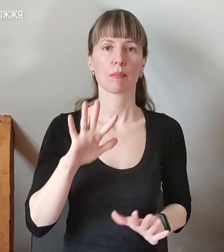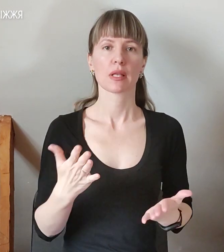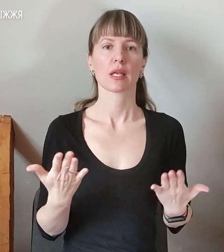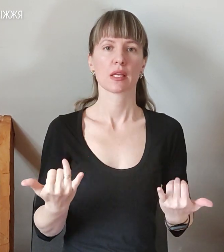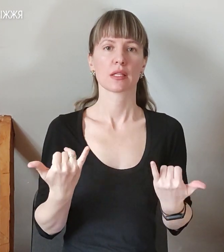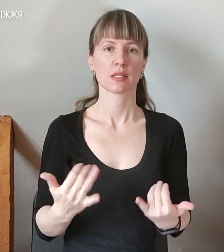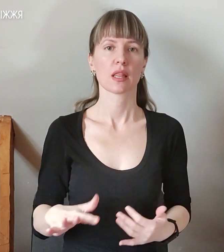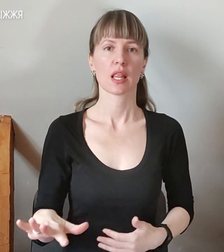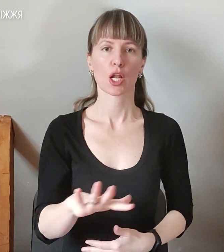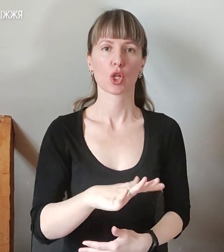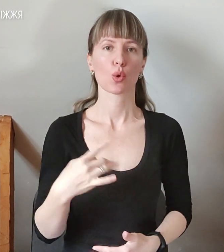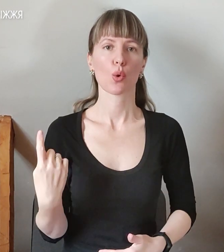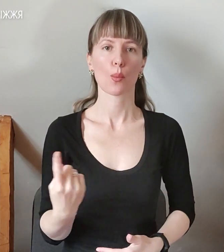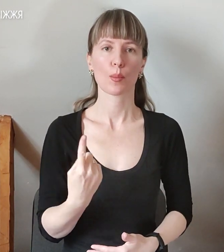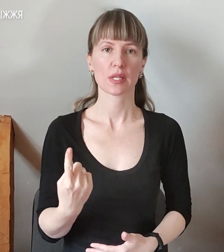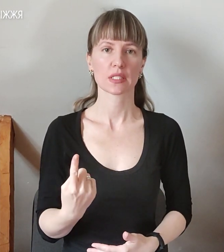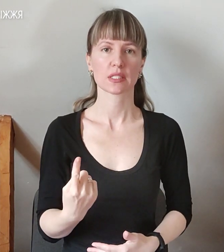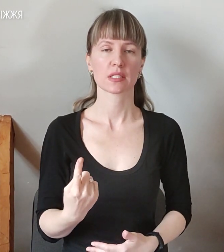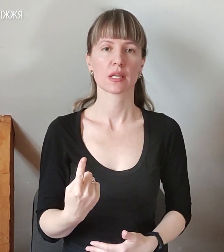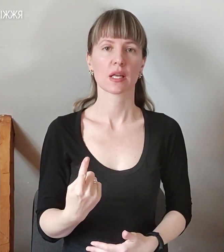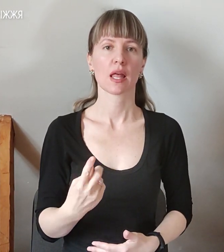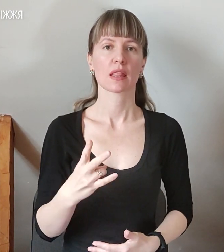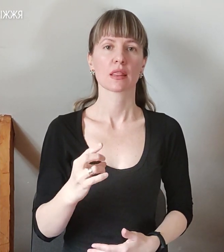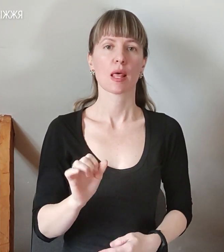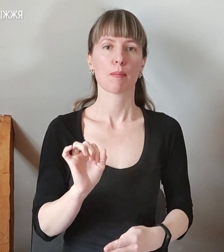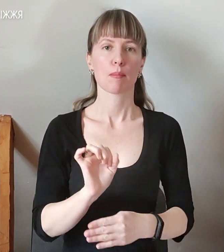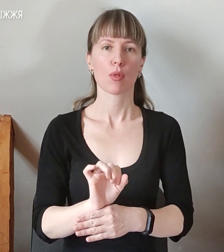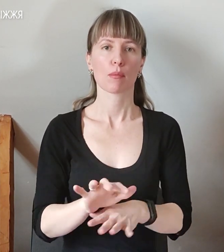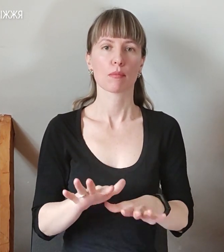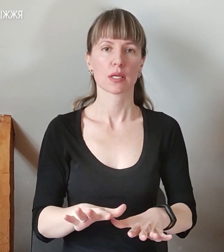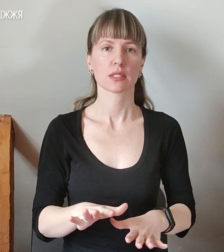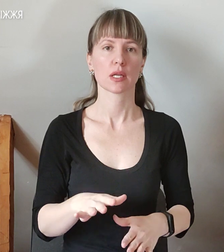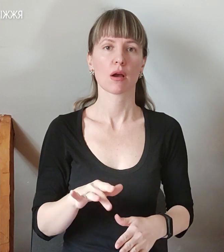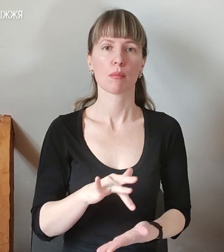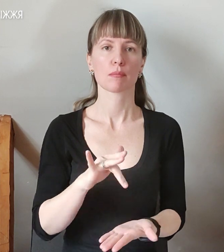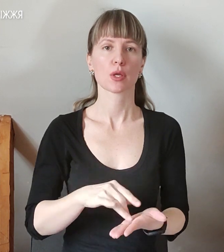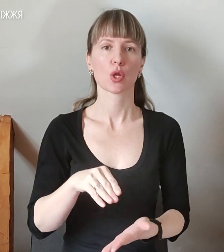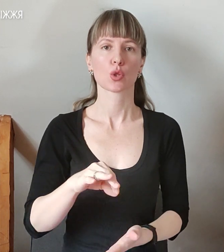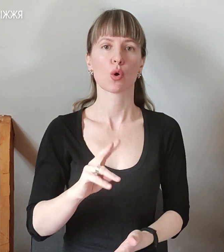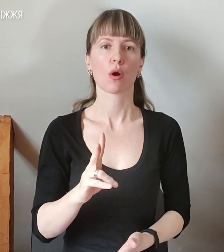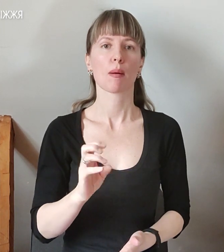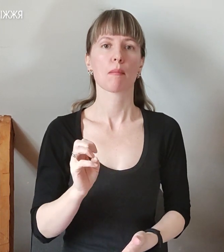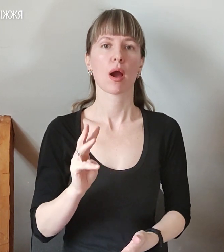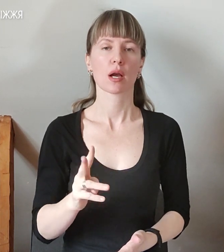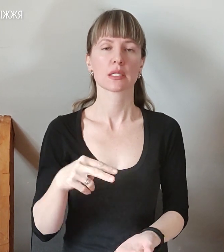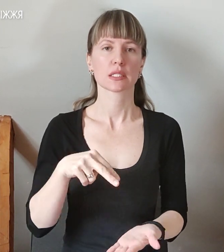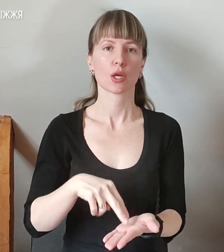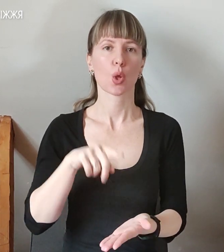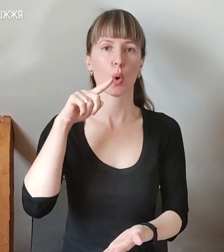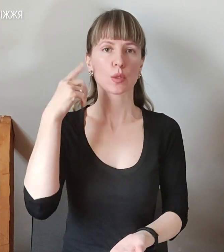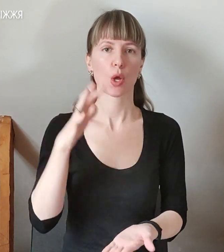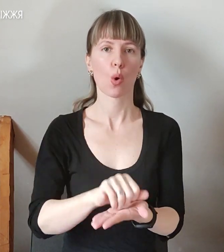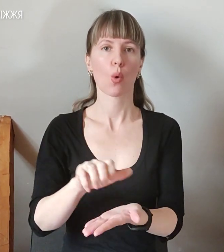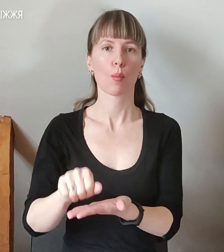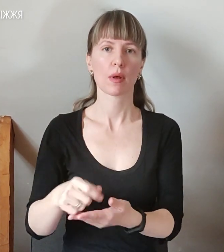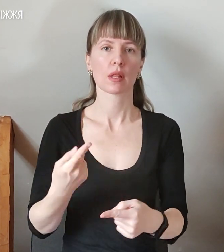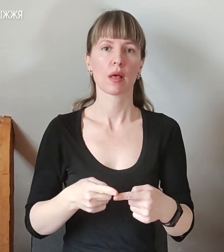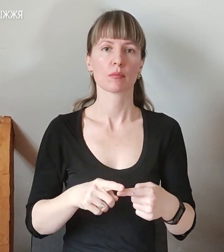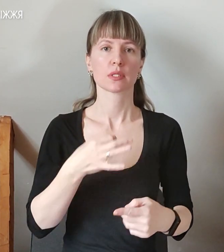території області. На блок постав міста Токмак стоять російські окупанти. Про це сьогодні на своїй сторінці у Фейсбуці повідомив